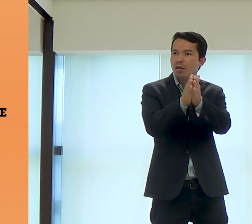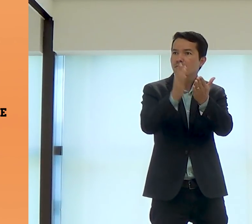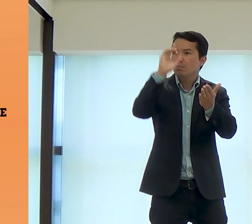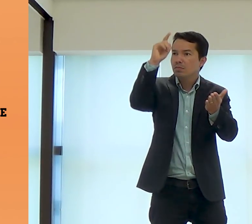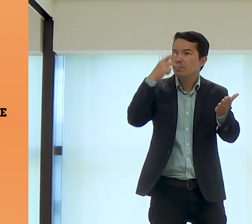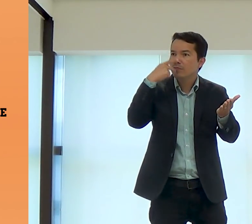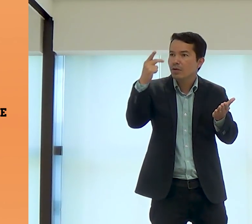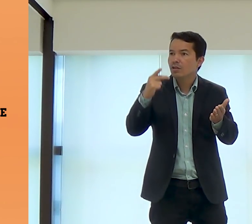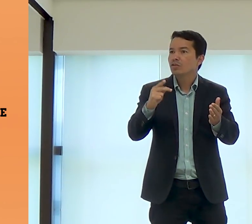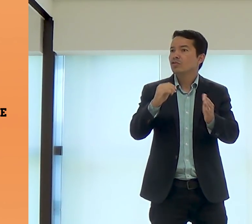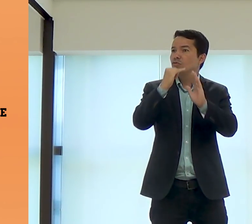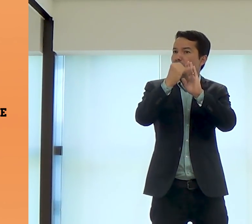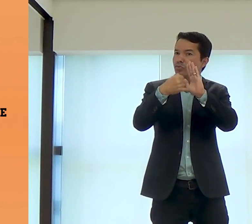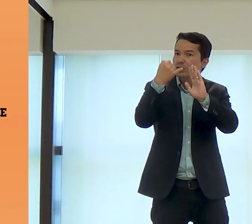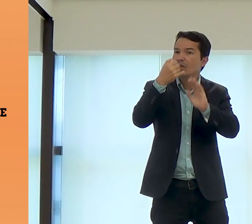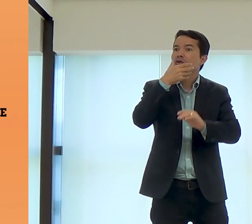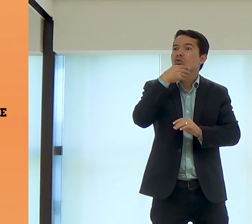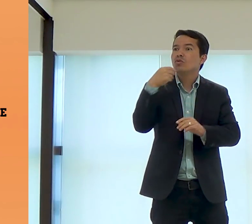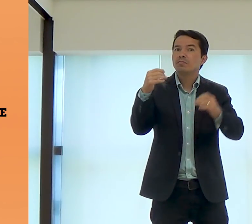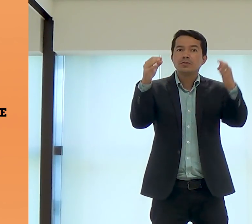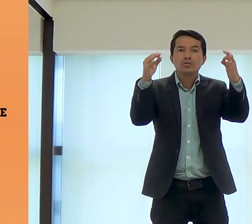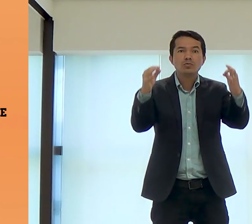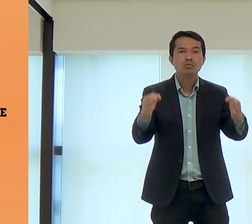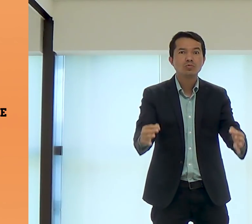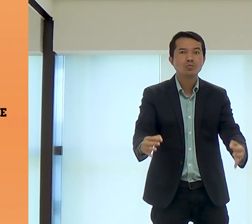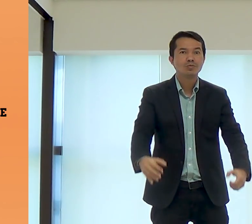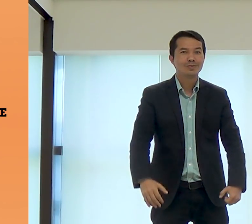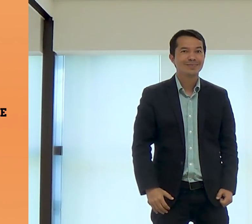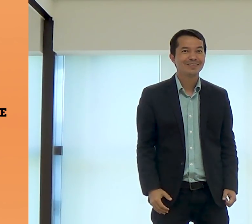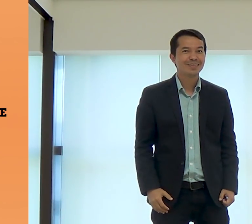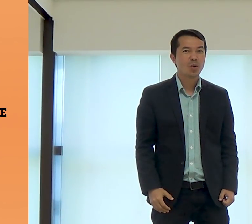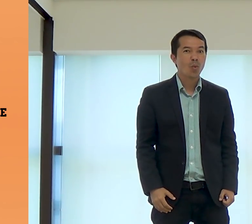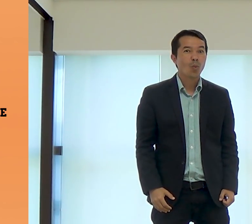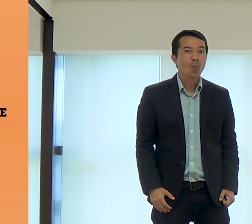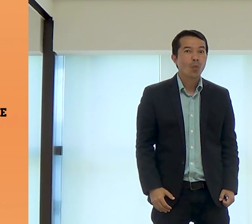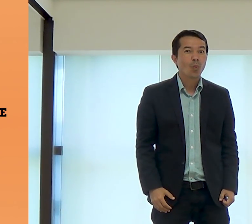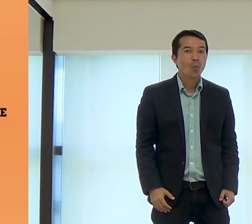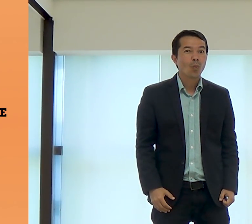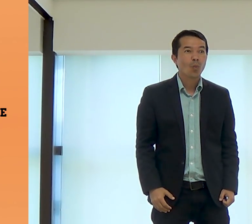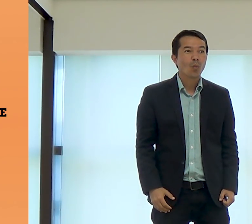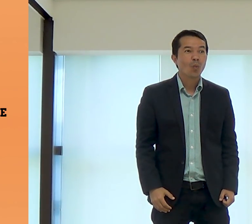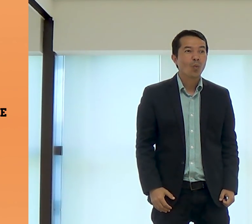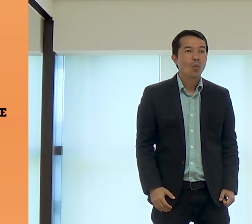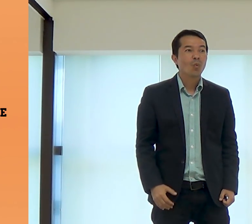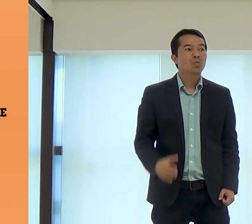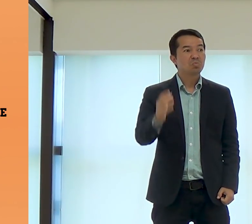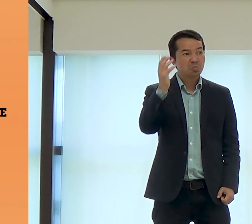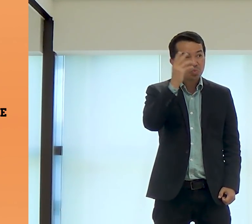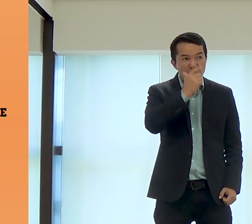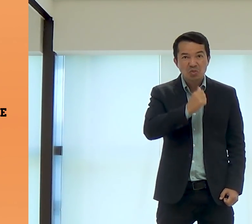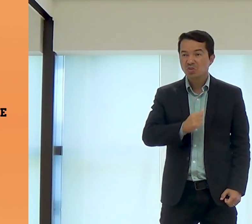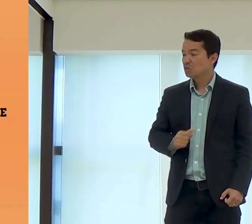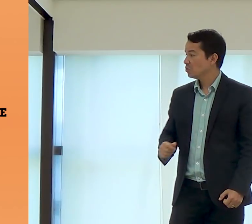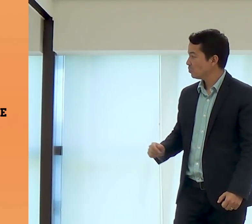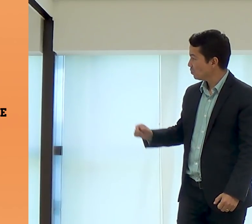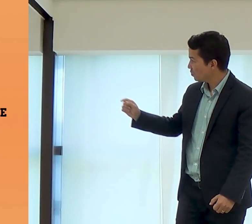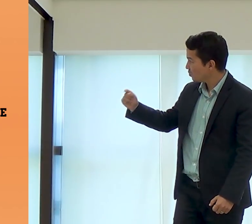A Bíblia fala sobre esse caráter de José que ele era justo. Muito